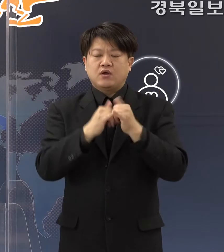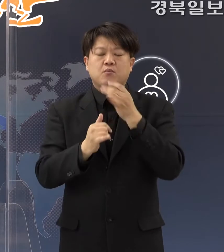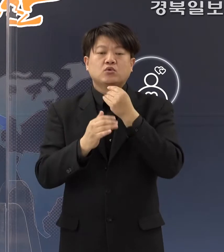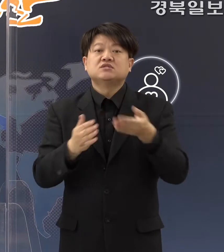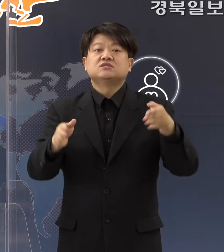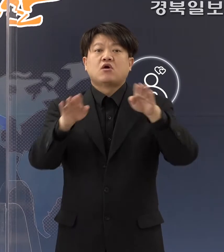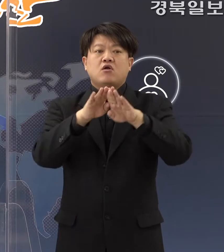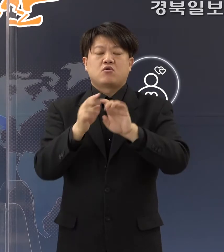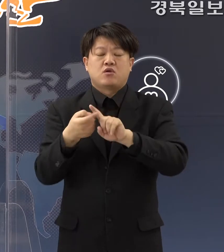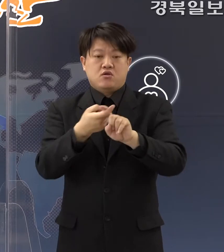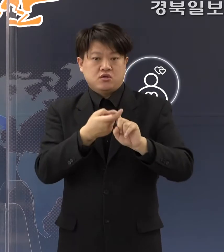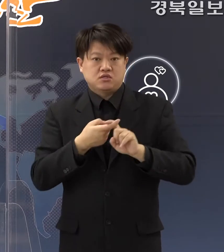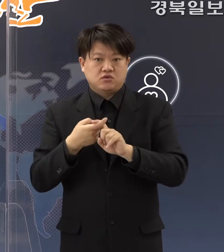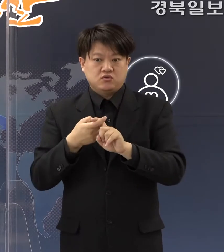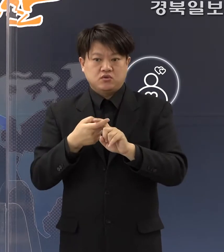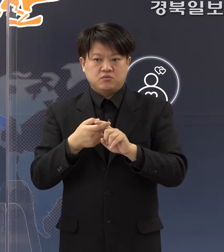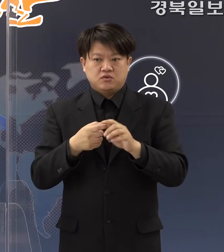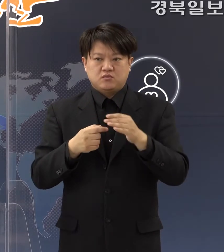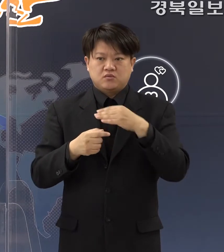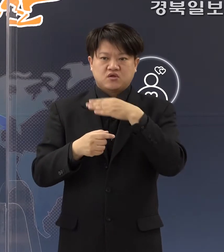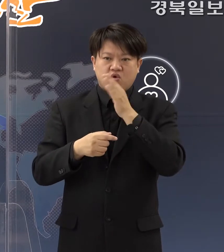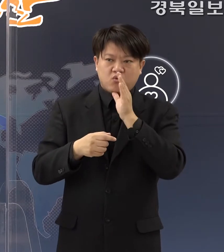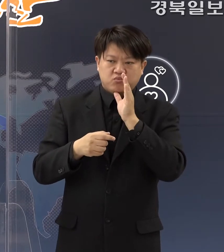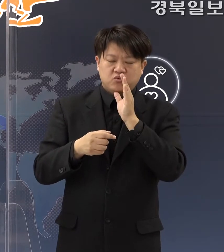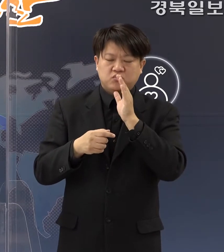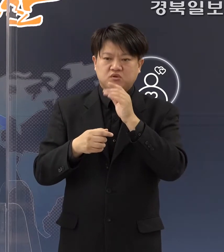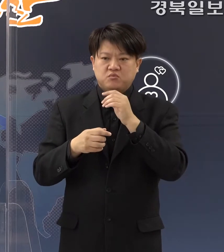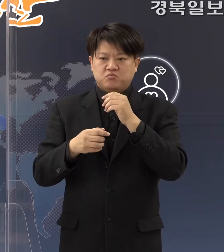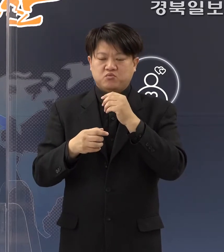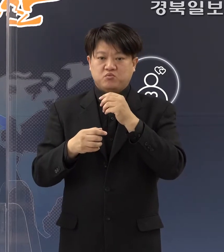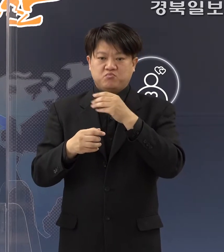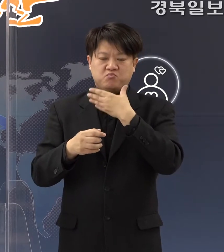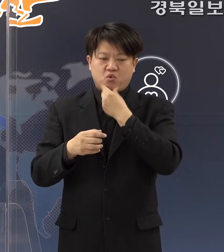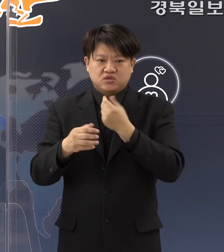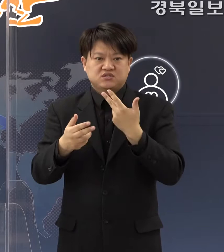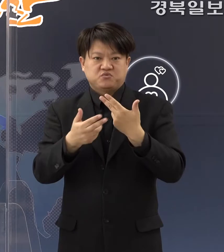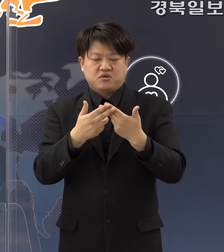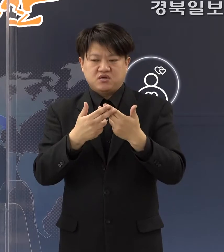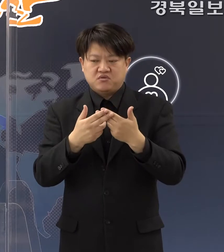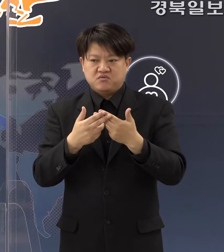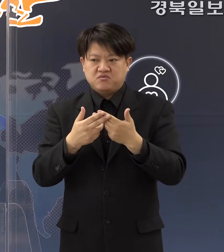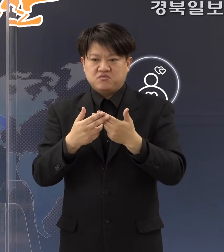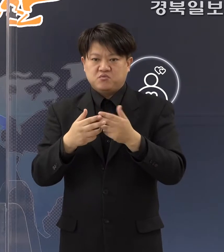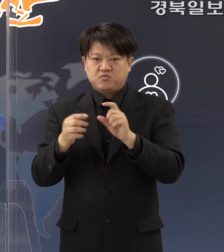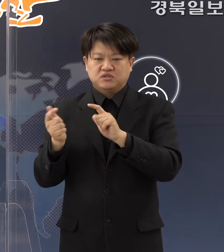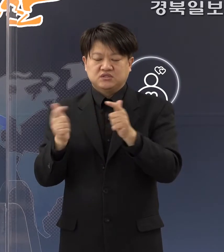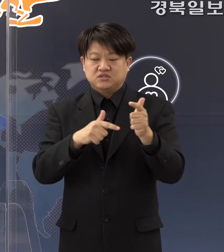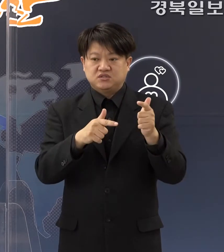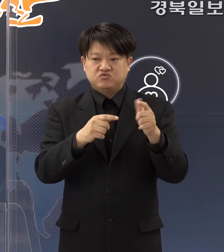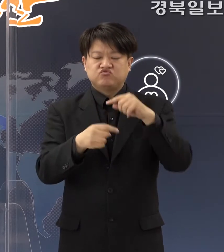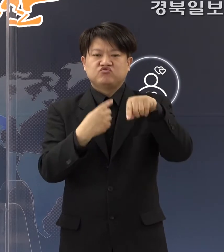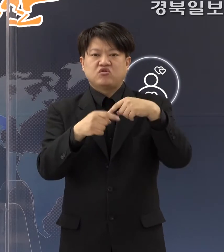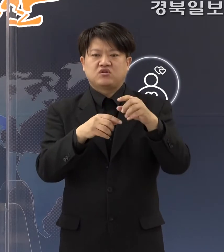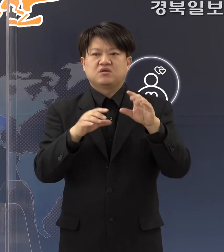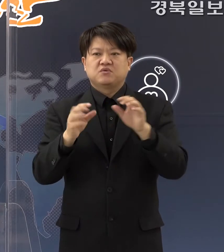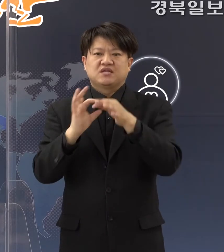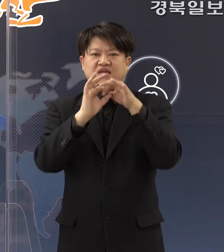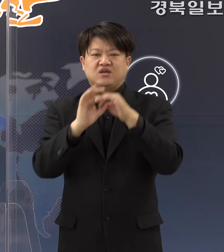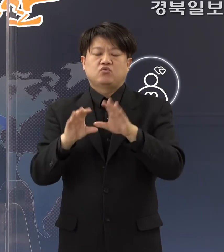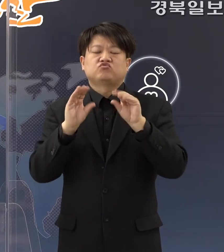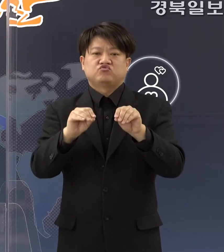관해서는 저희들 경로당, 노인복지회관, 노인교실 등은 운영을 계속적으로 중단을 하고